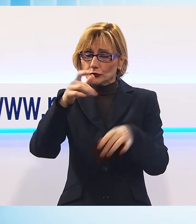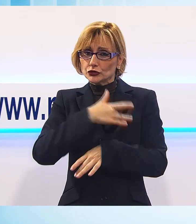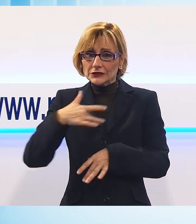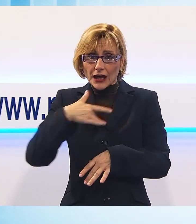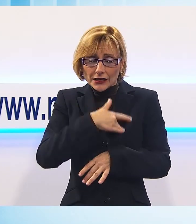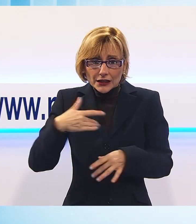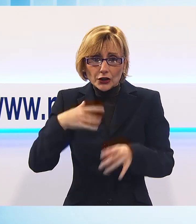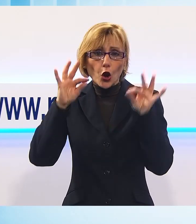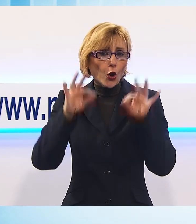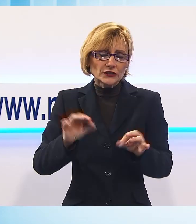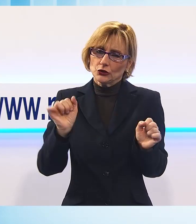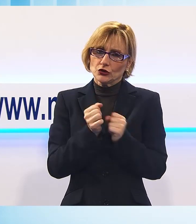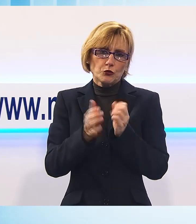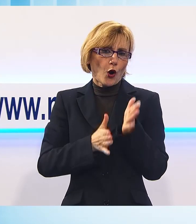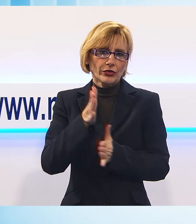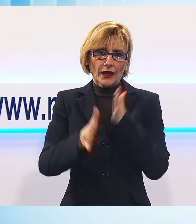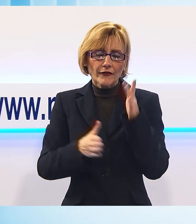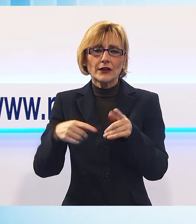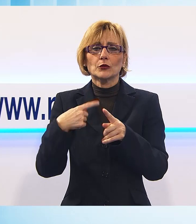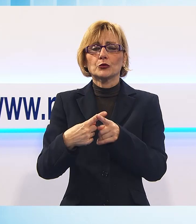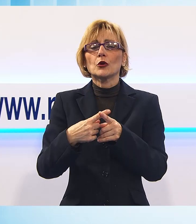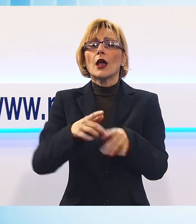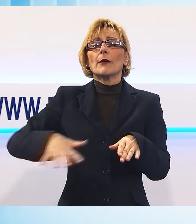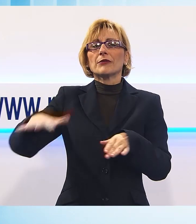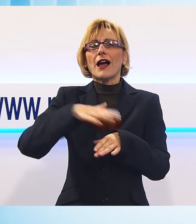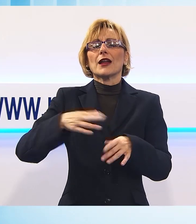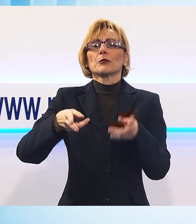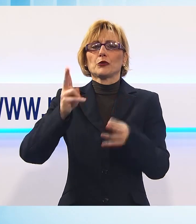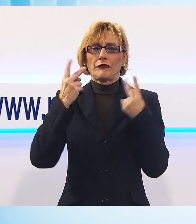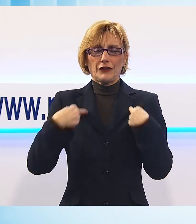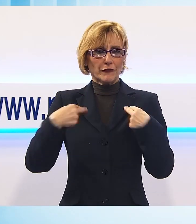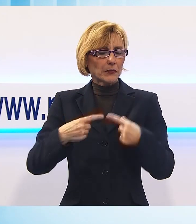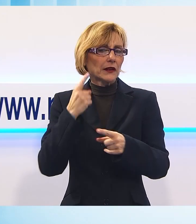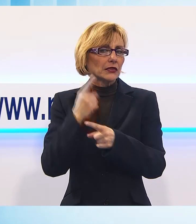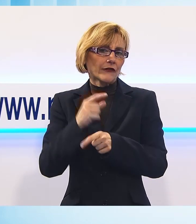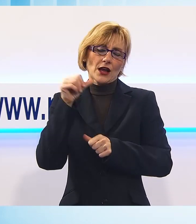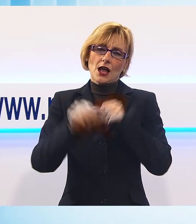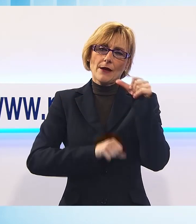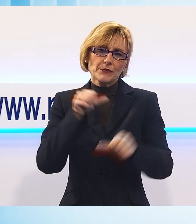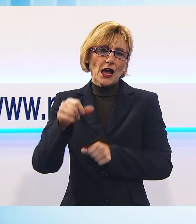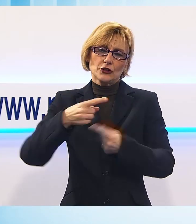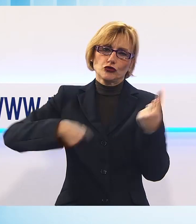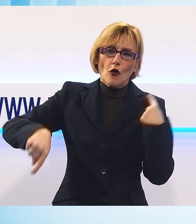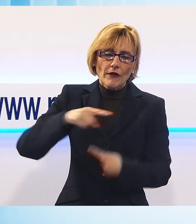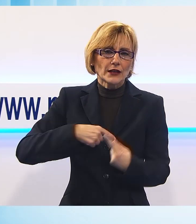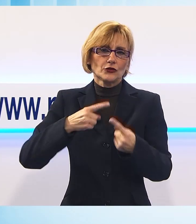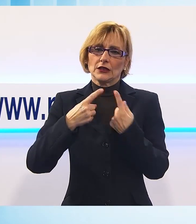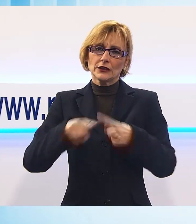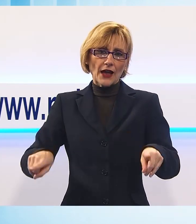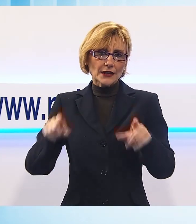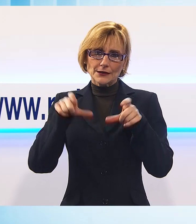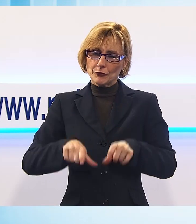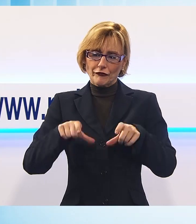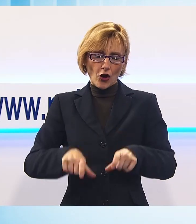improponibile e per rendere più vivibile tutta la piana c'è bisogno di una circonvaluazione che